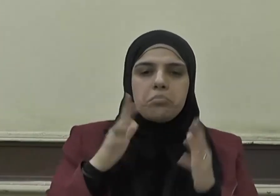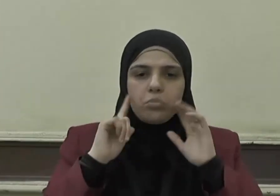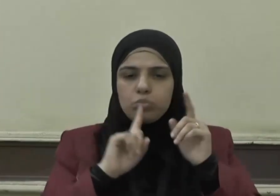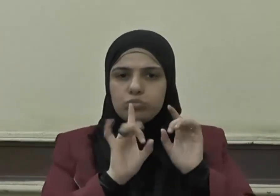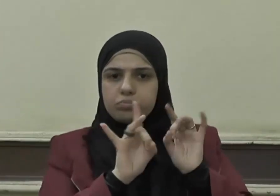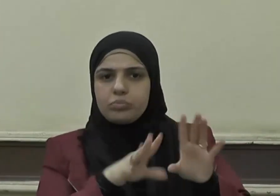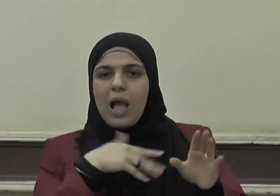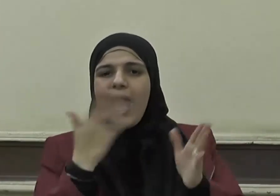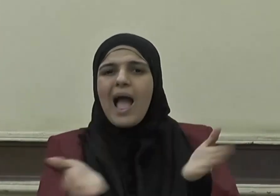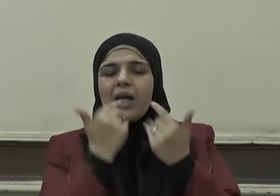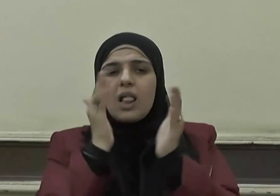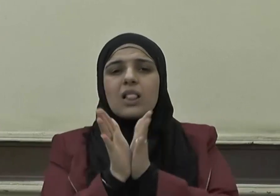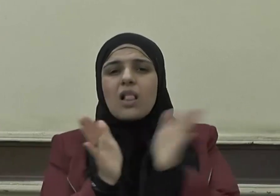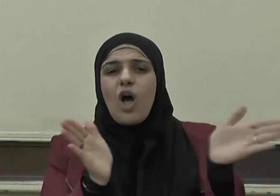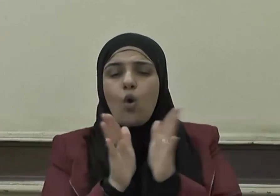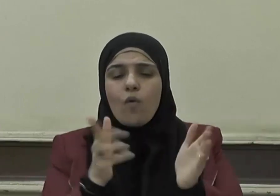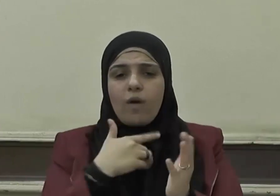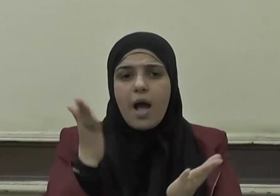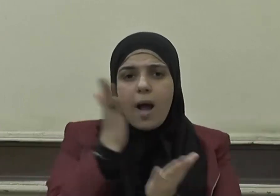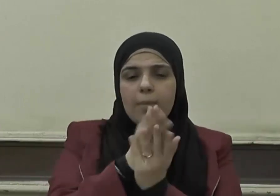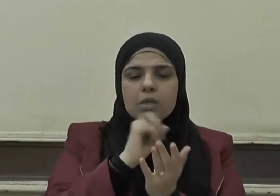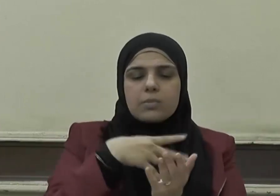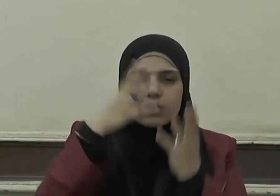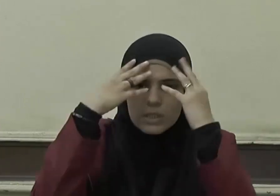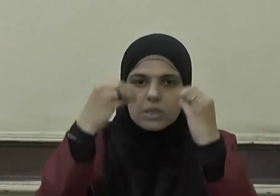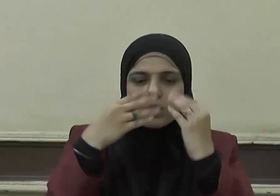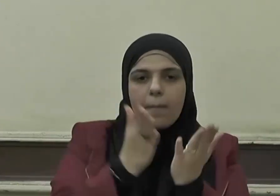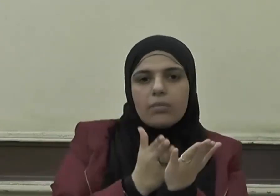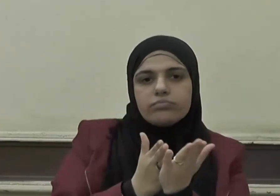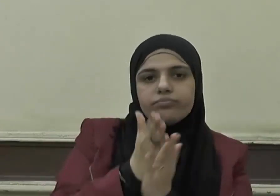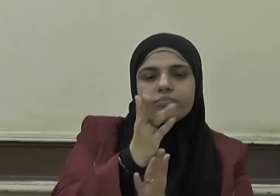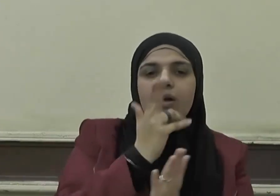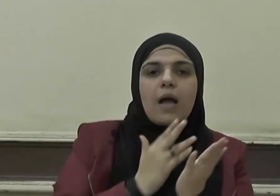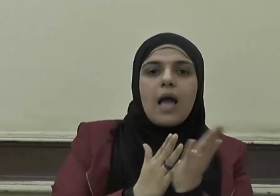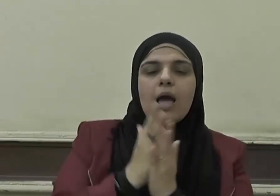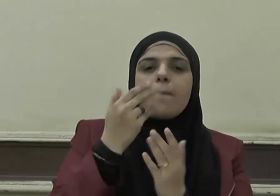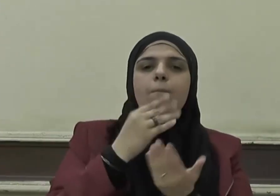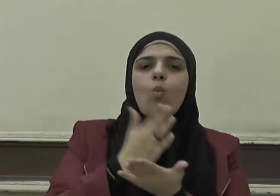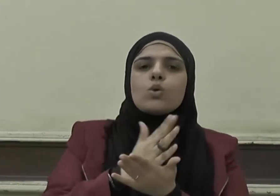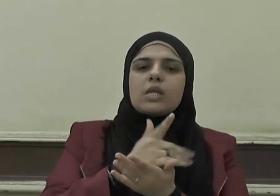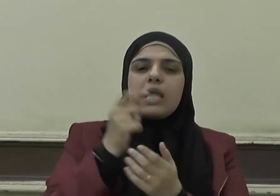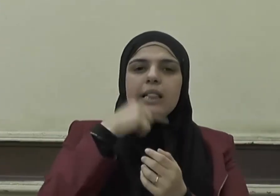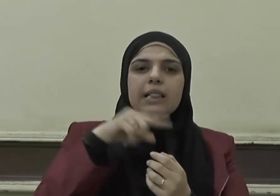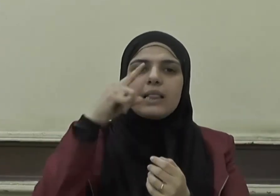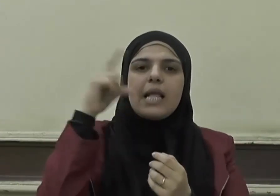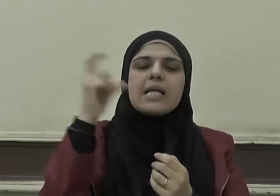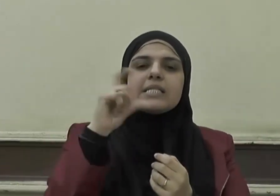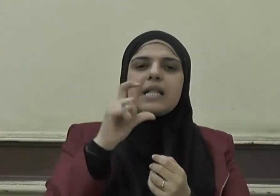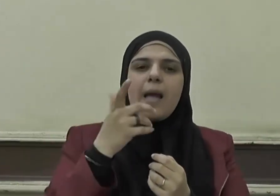يجنح بها عن سماحتها وعن وسطية الإسلام ومنهجه